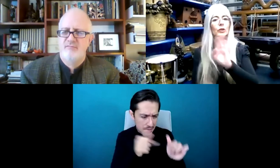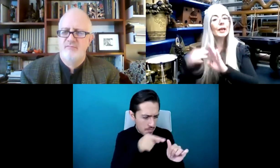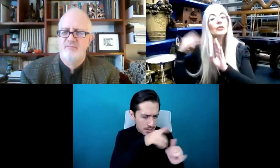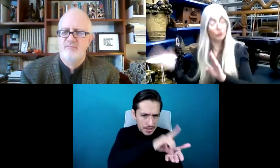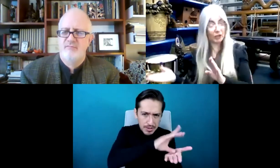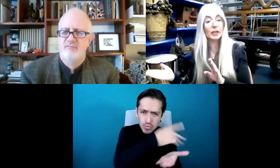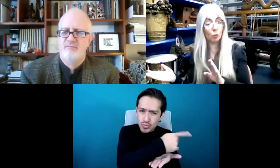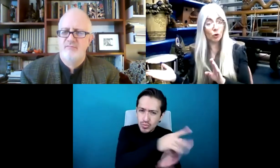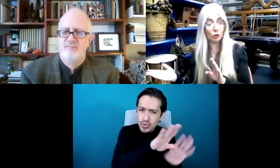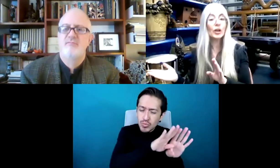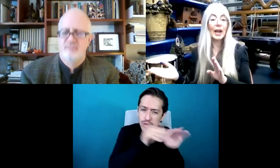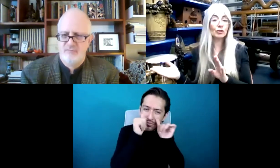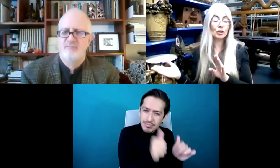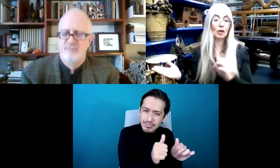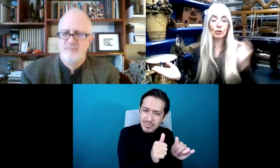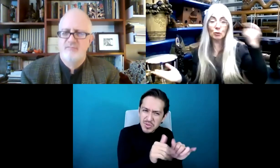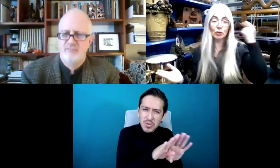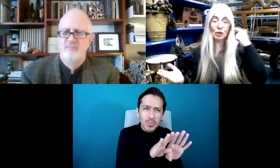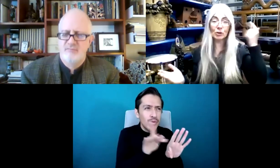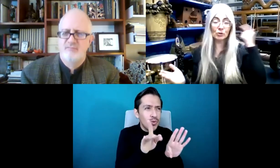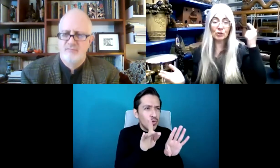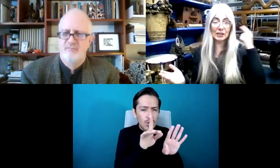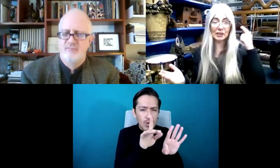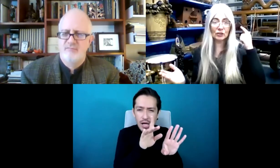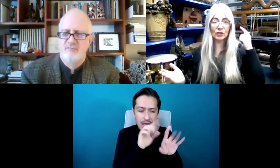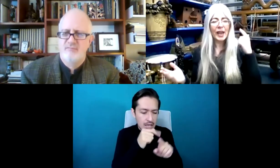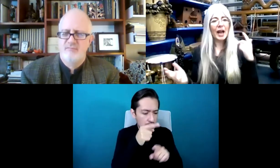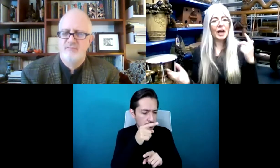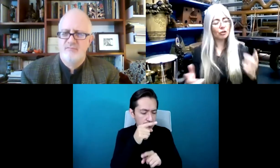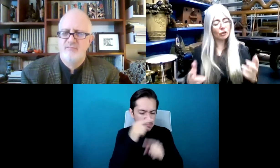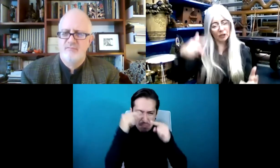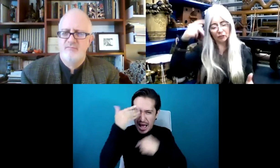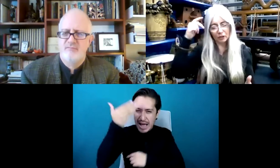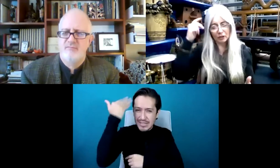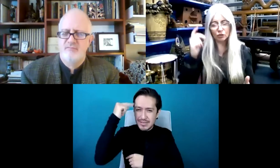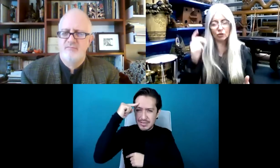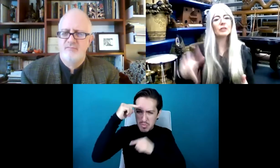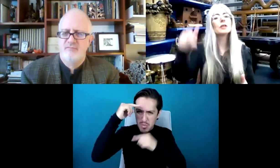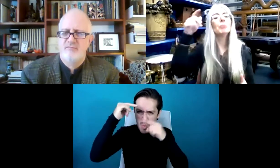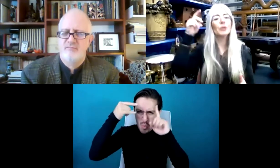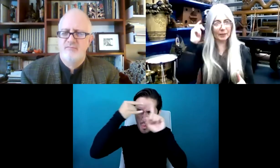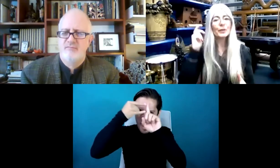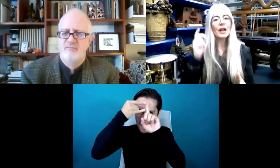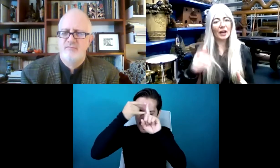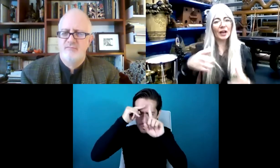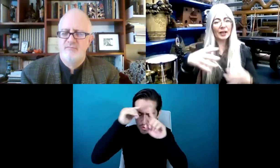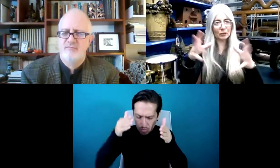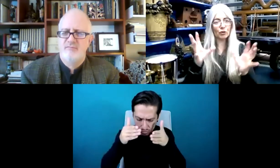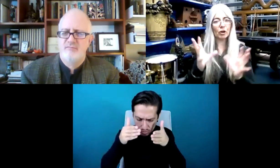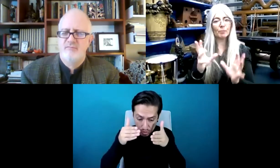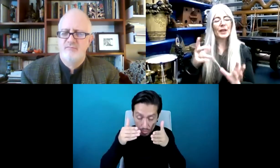Entonces borró su forma de pensar en cuanto a la idea de que la música solo entra por los